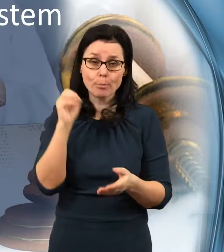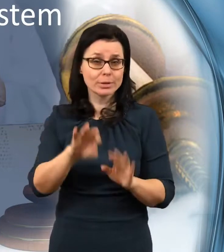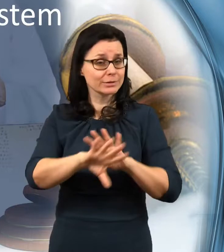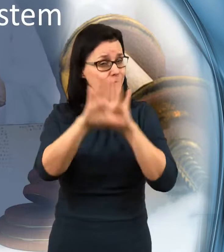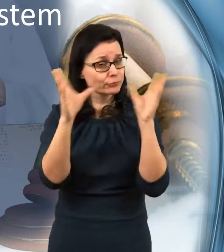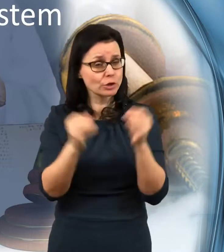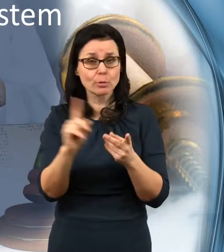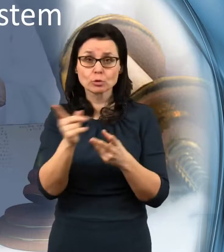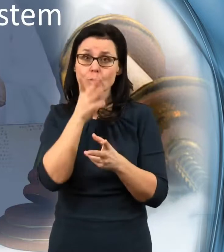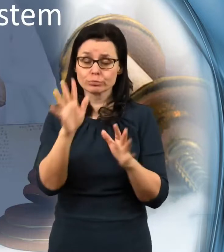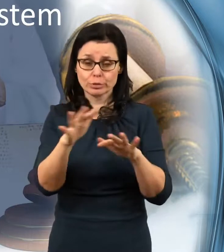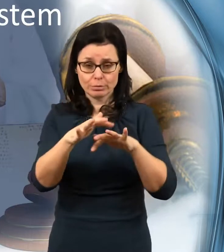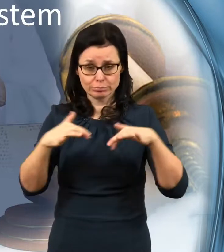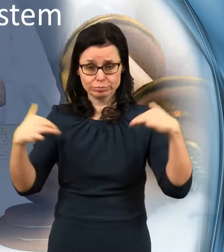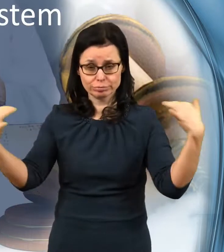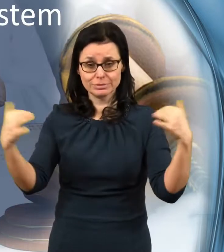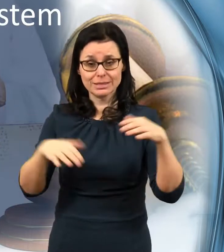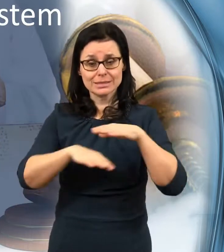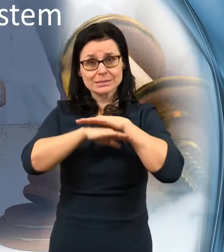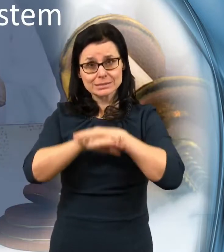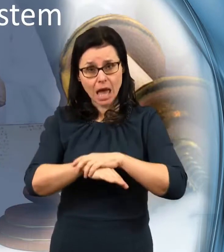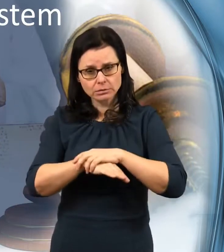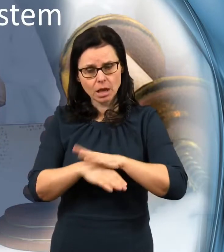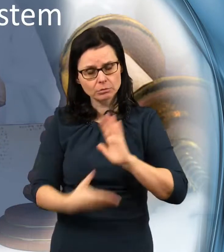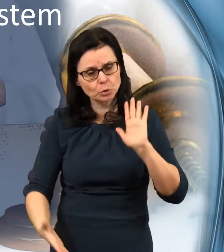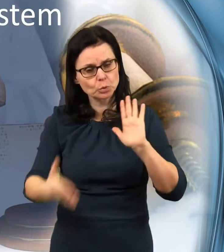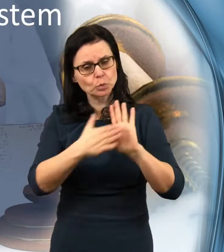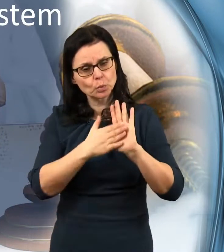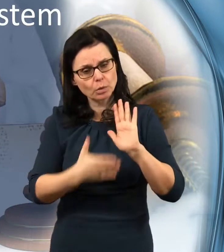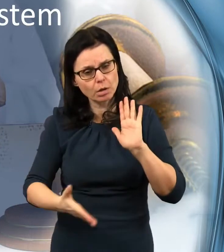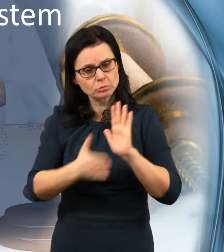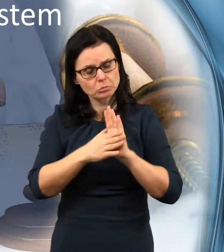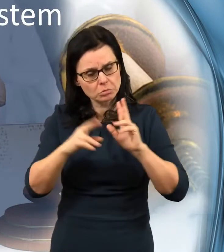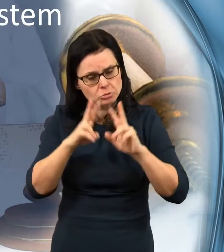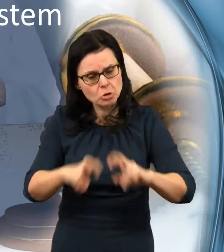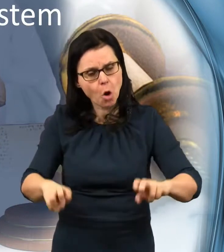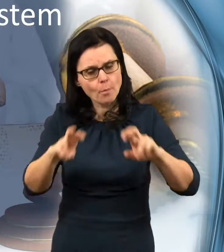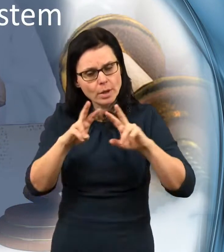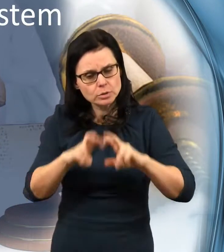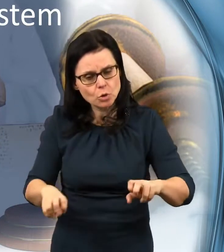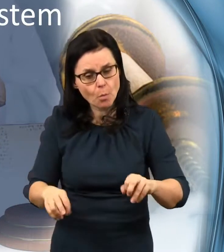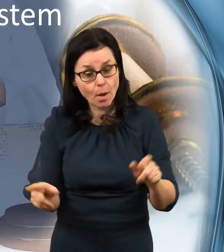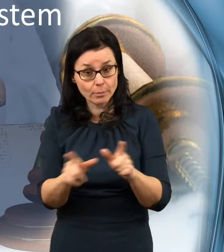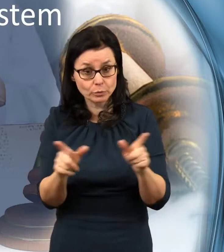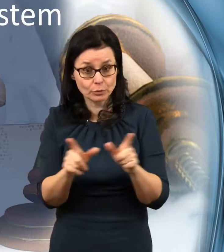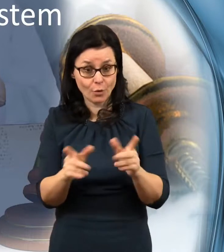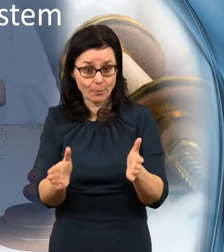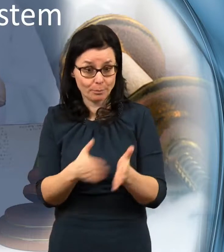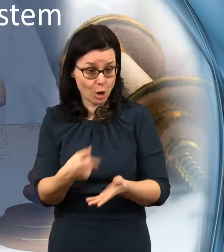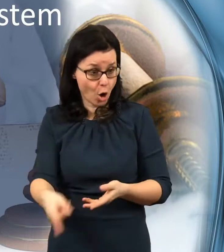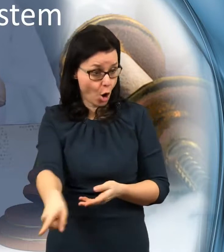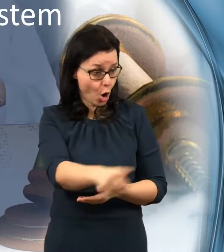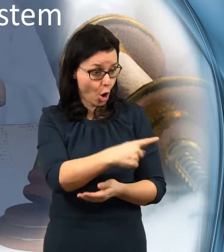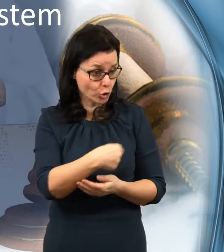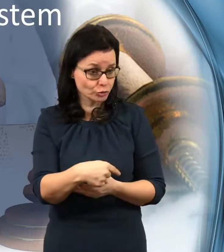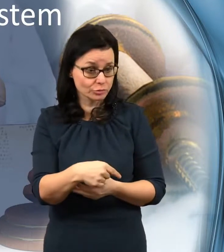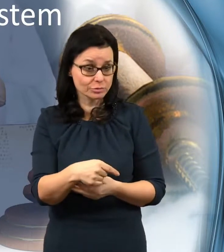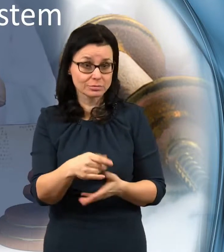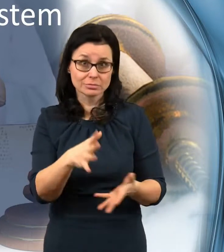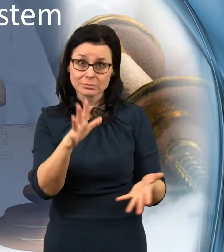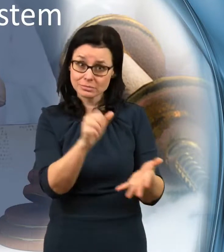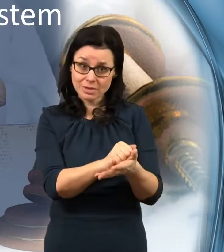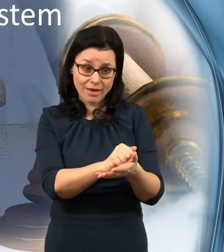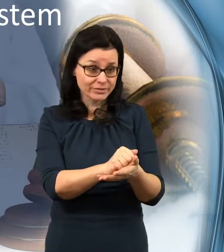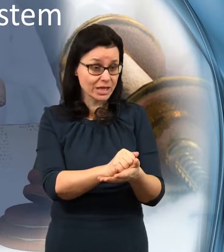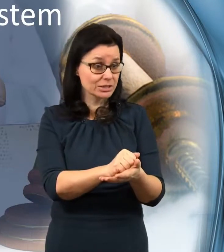soudních stolicích budou sedět, přesvědčit se, proč ti bezbožní nemohli